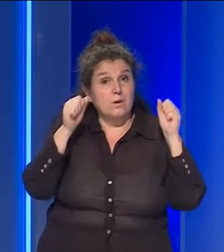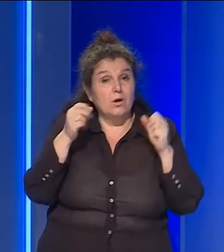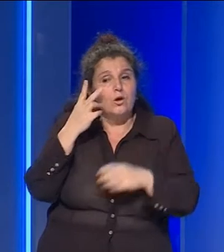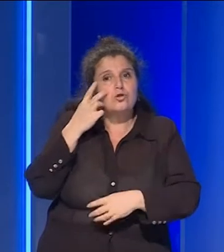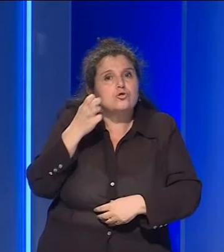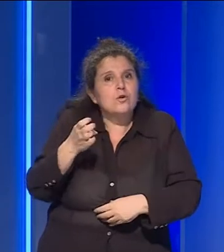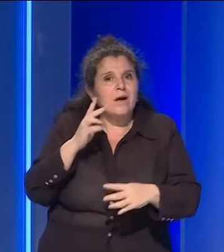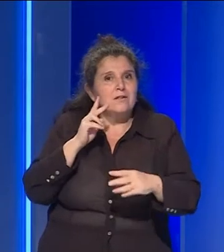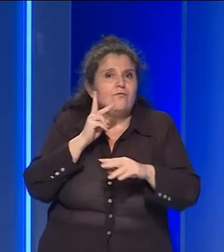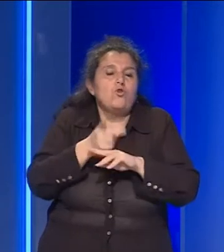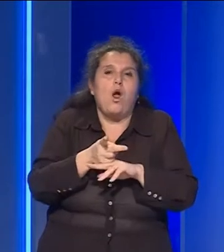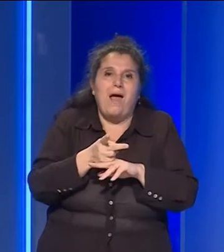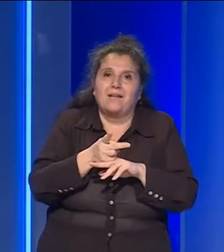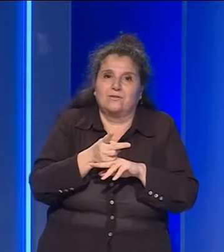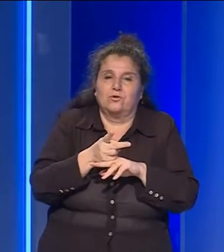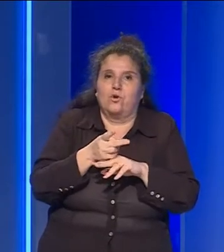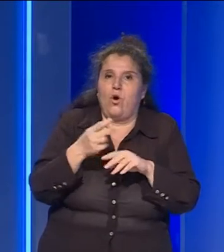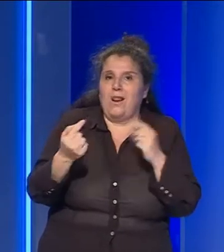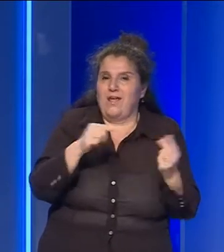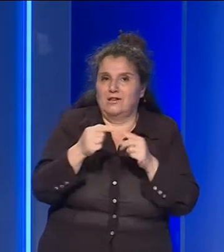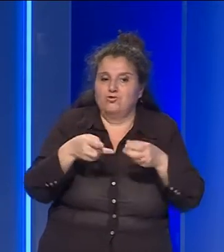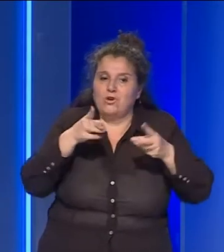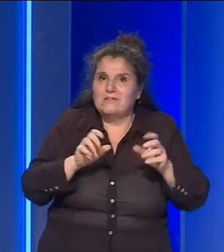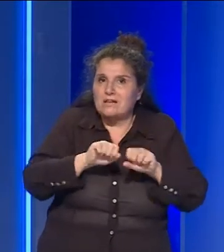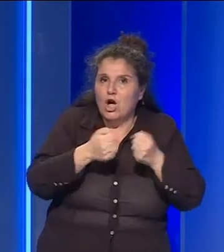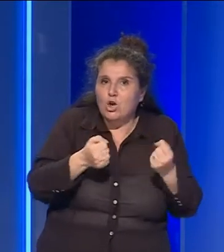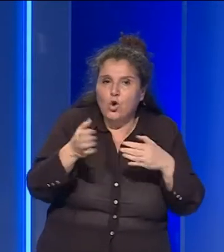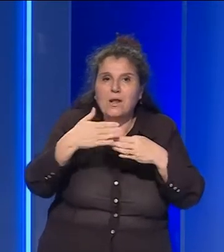segni del violento litigio, sedie rotte e una porta di velta.